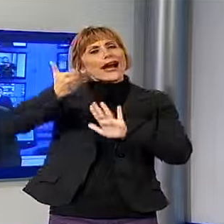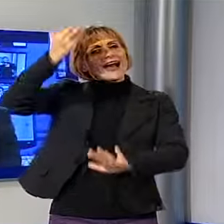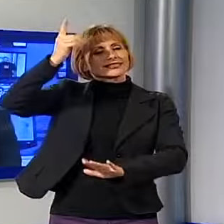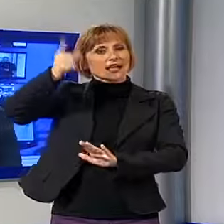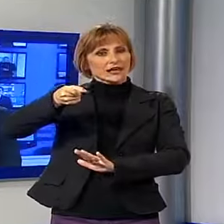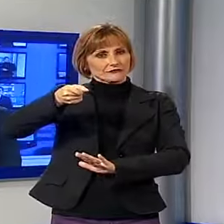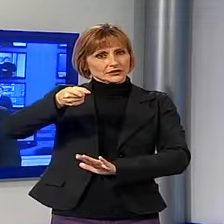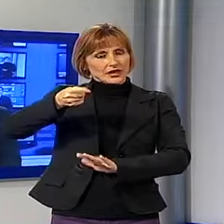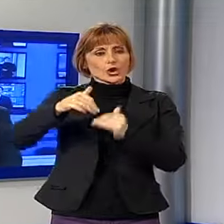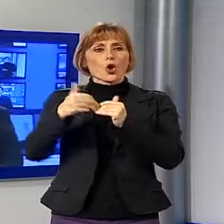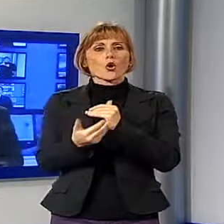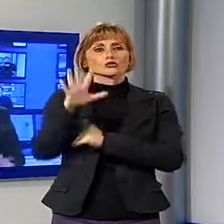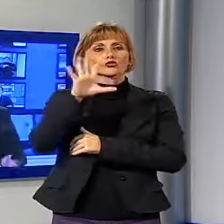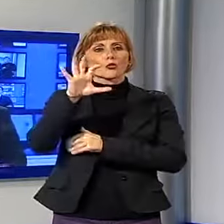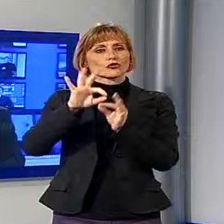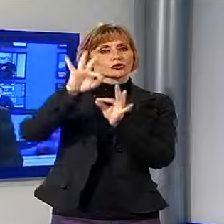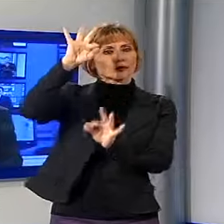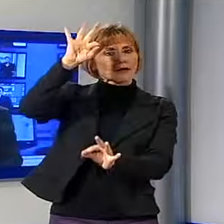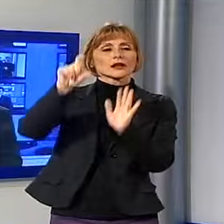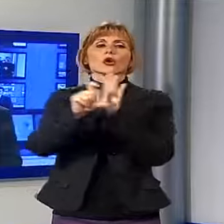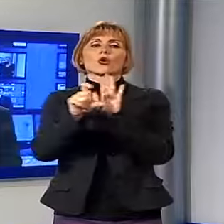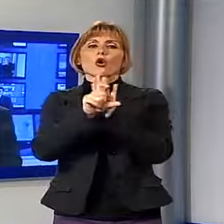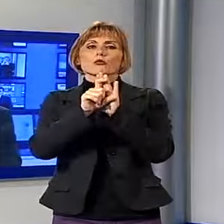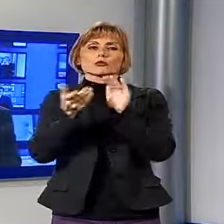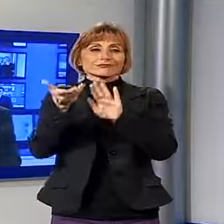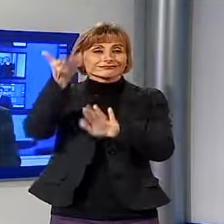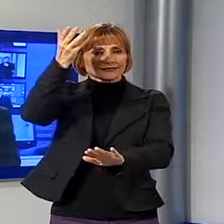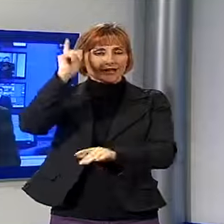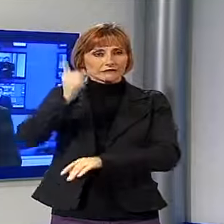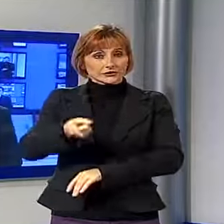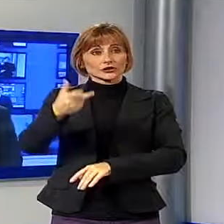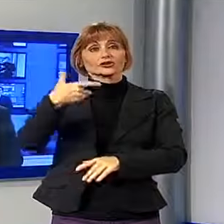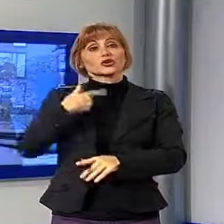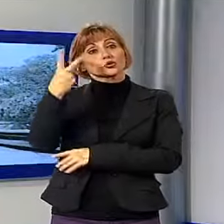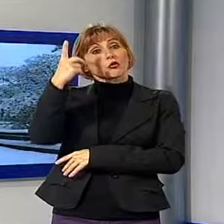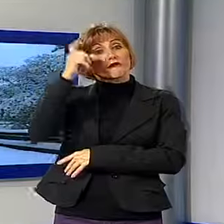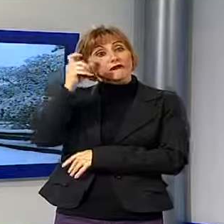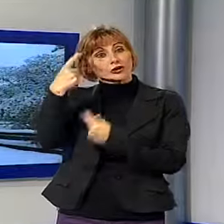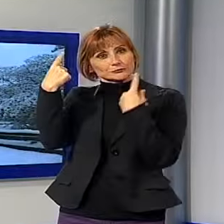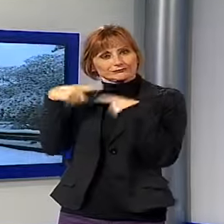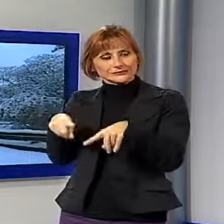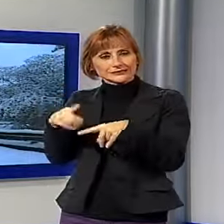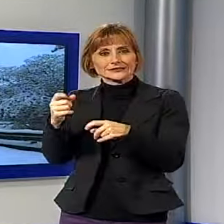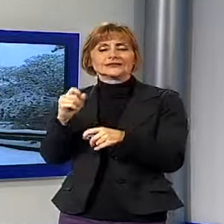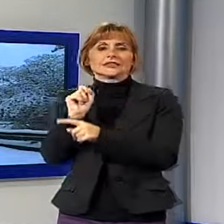oltre 500 metri dunque nei comuni dell'Alta Garfagnana. Abbiamo anche due foto che ci sono state inviate da un nostro